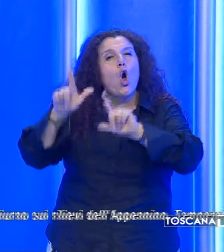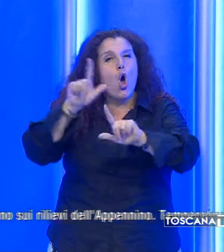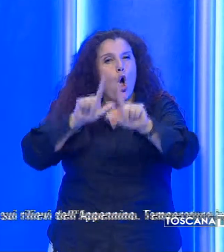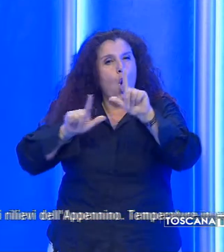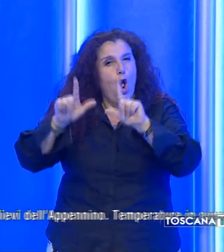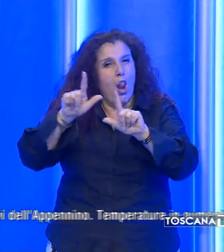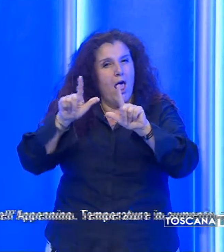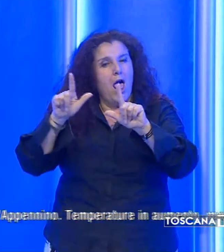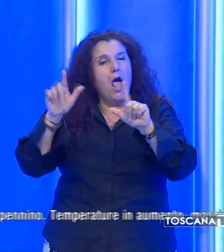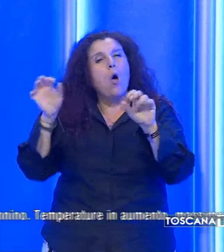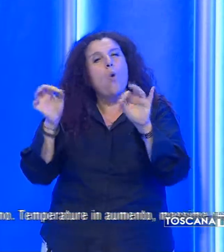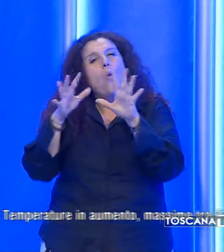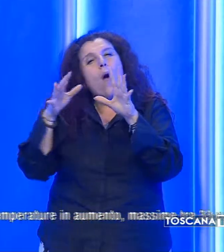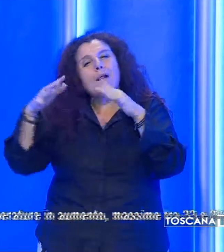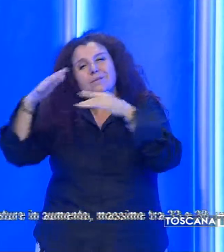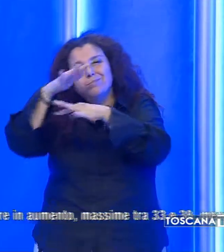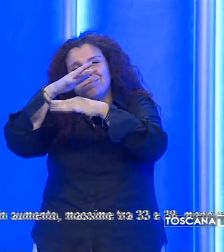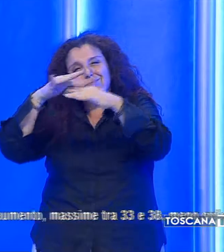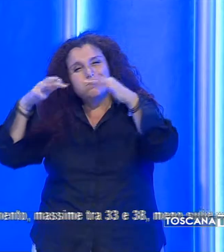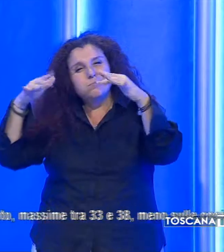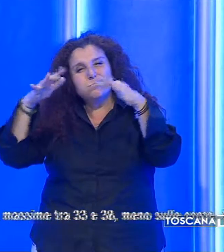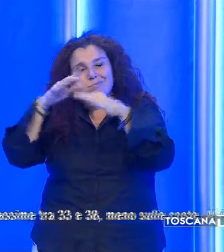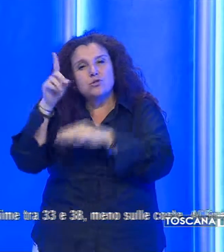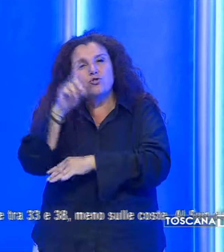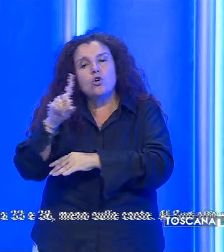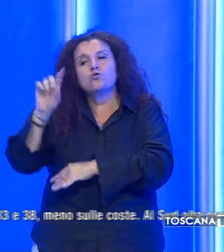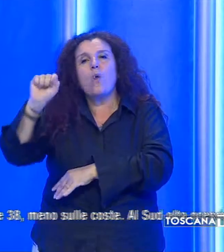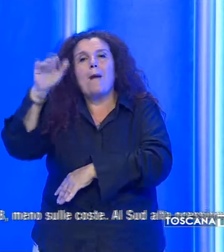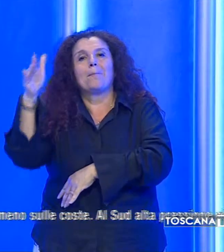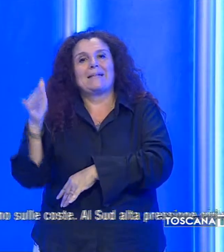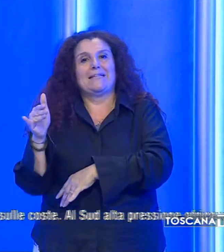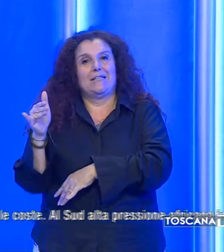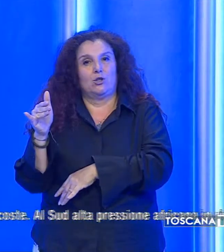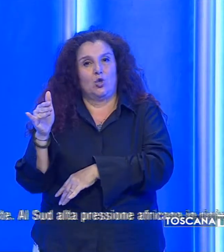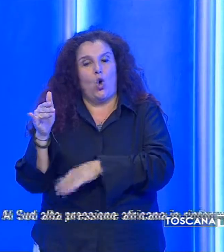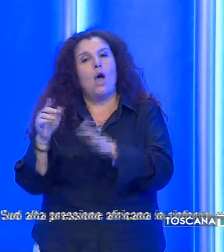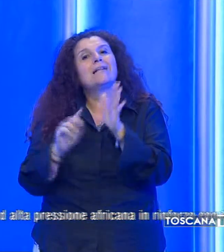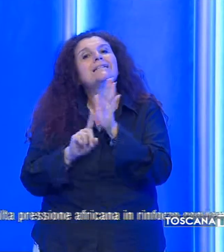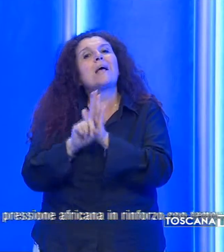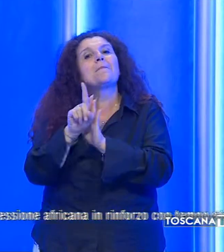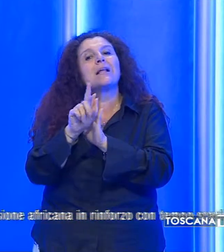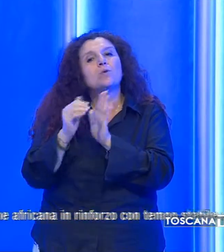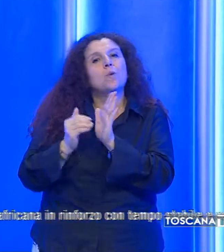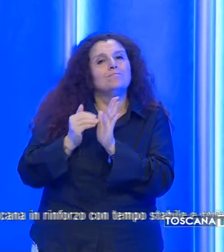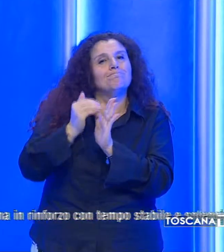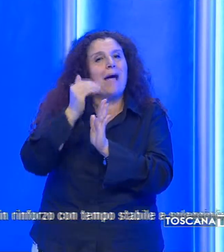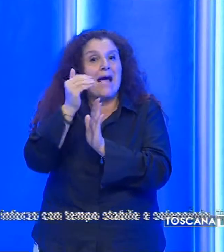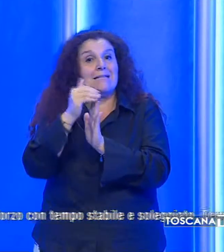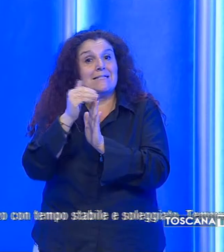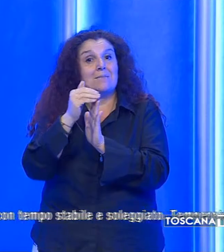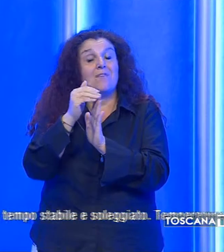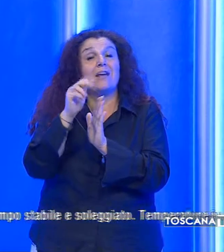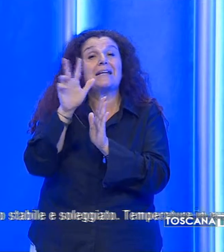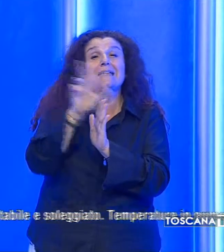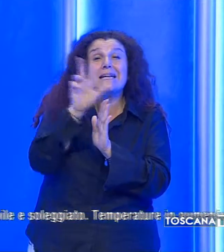qualche innocuo cumulo diurno sui rilievi dell'Appennino. Temperature in aumento, massime tra